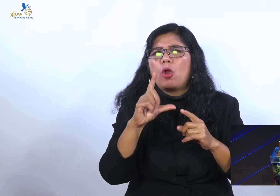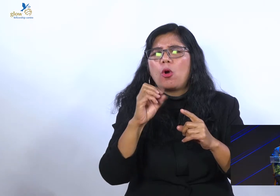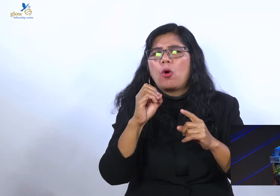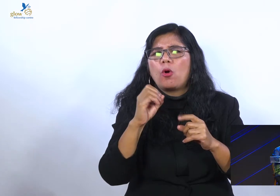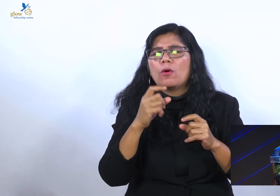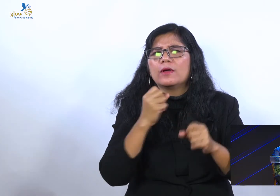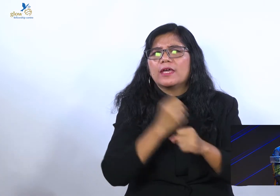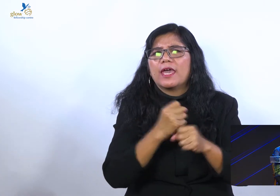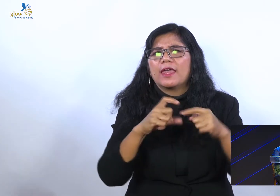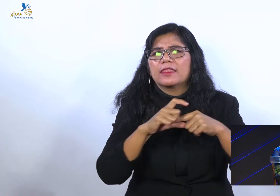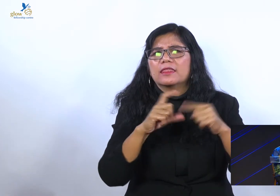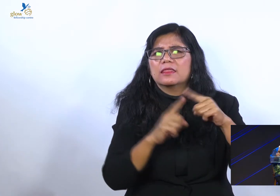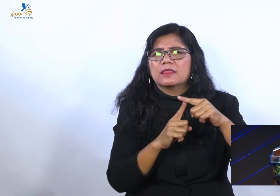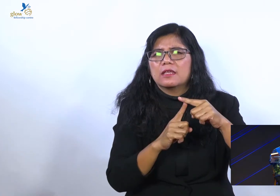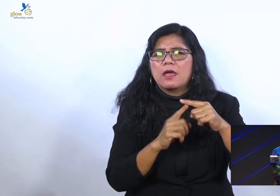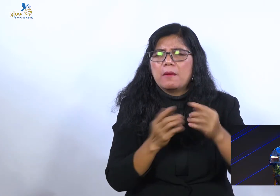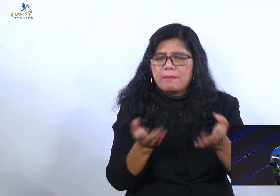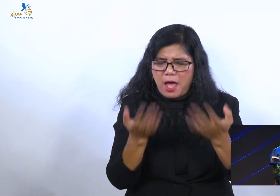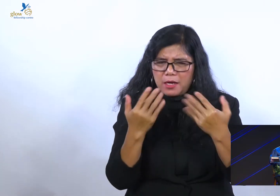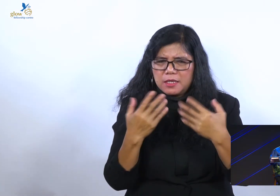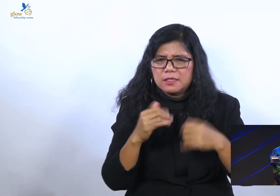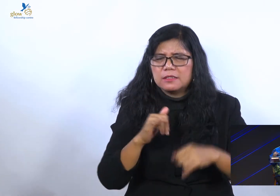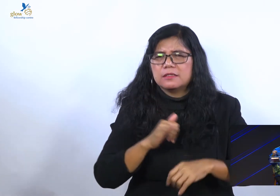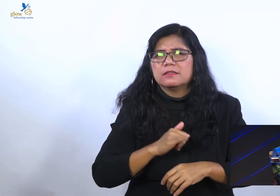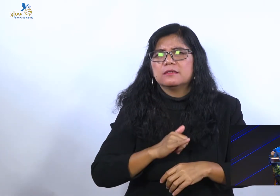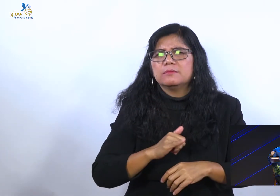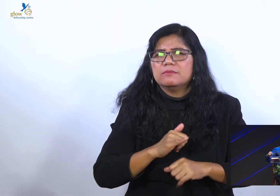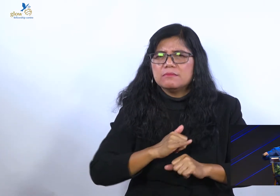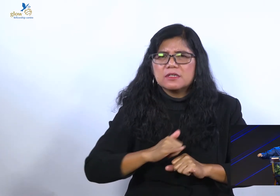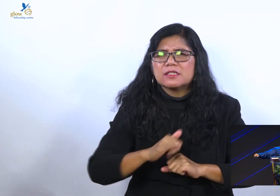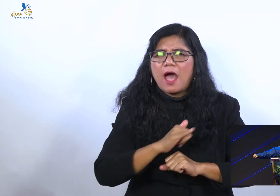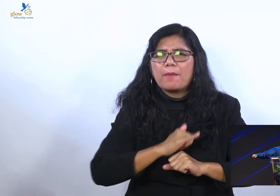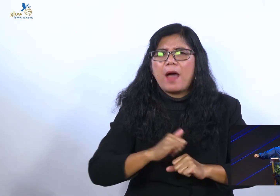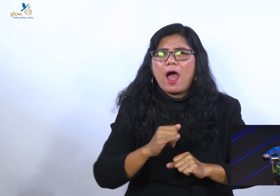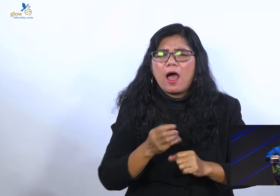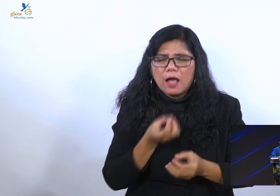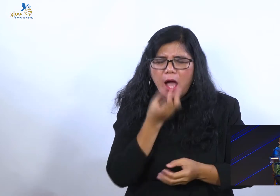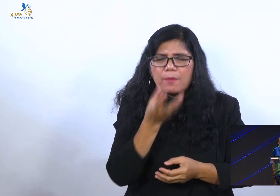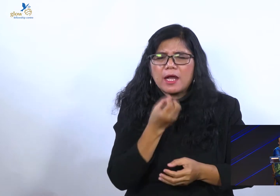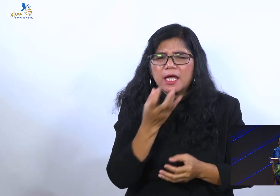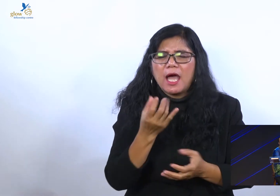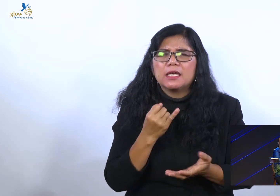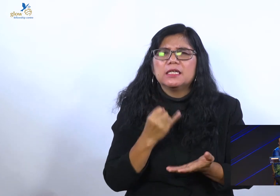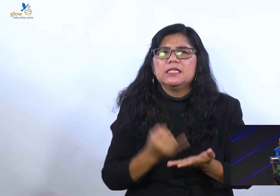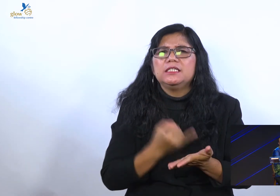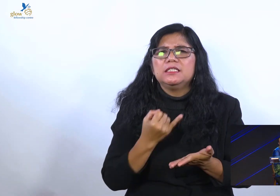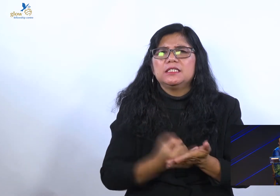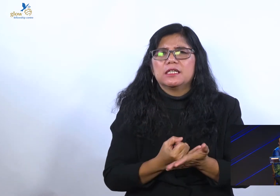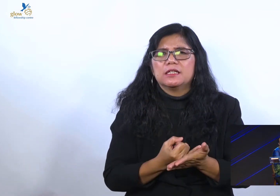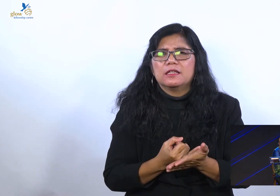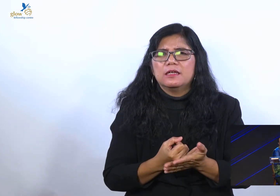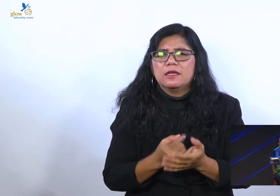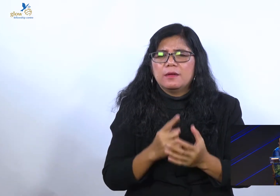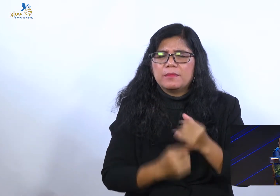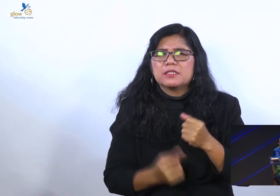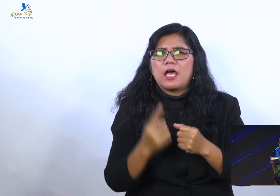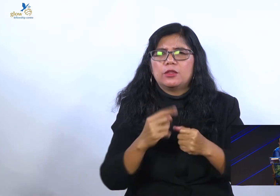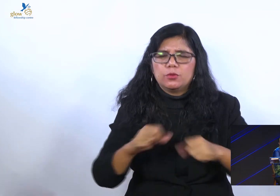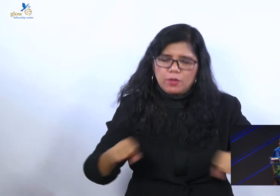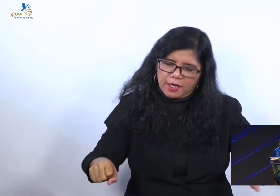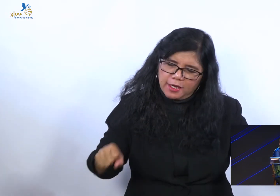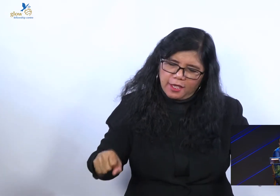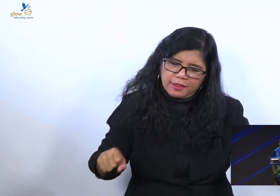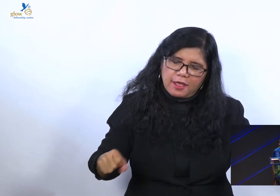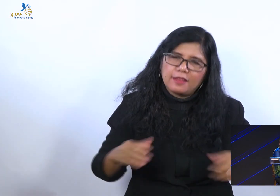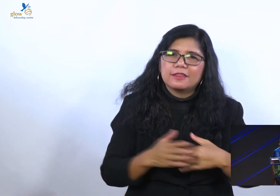Mari kita sama-sama mengabarkan injil. Mari kita sama-sama bersatu bergandengan tangan. Karena saudara ku yang kasih